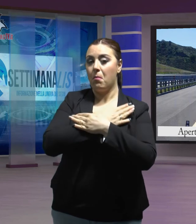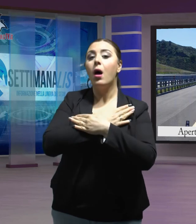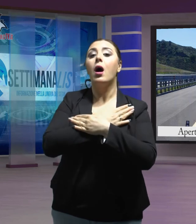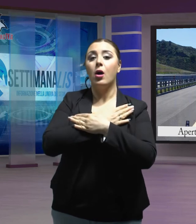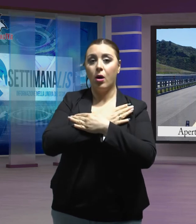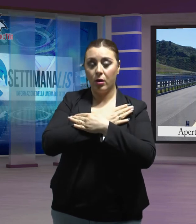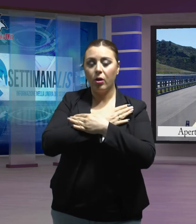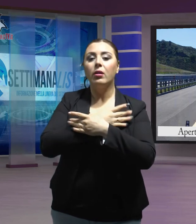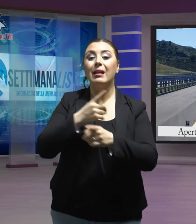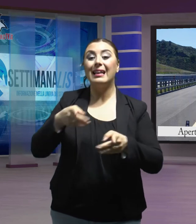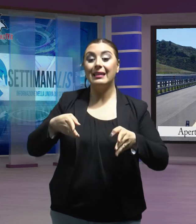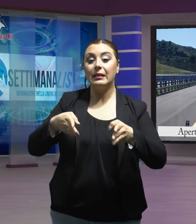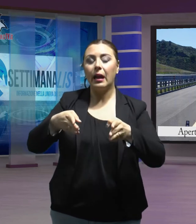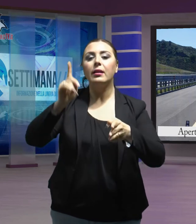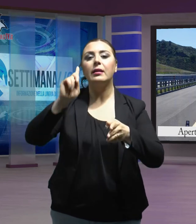completamento dell'opera.